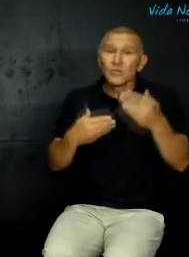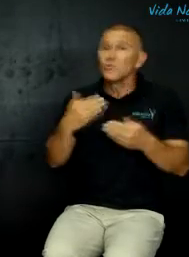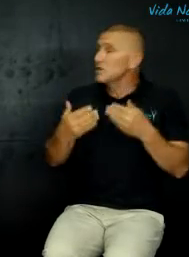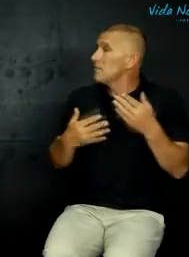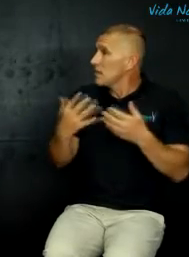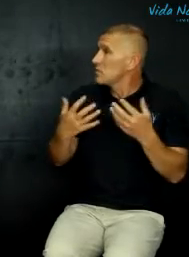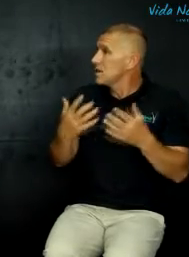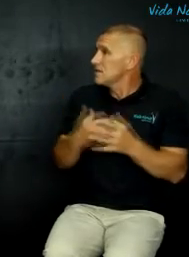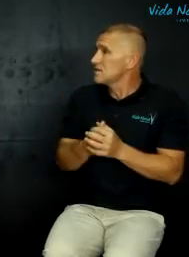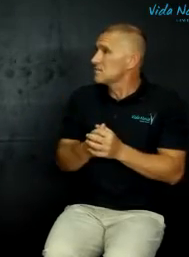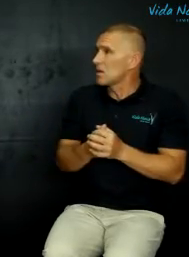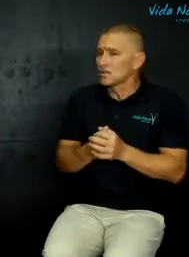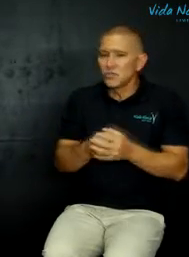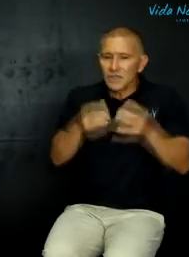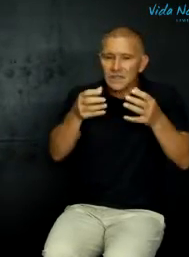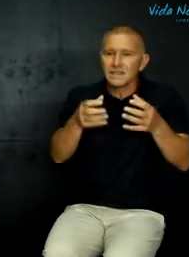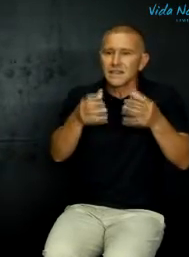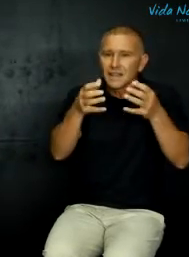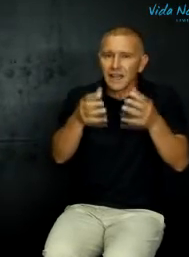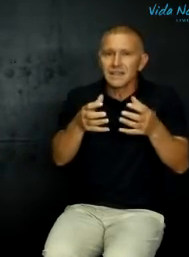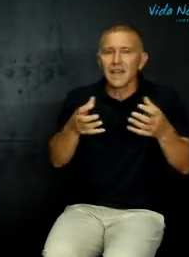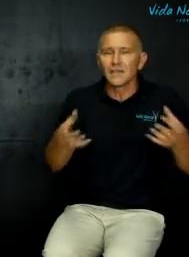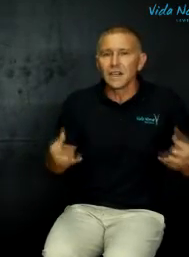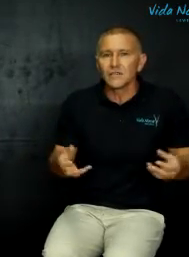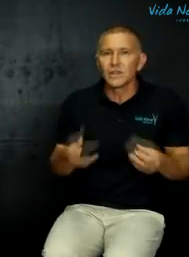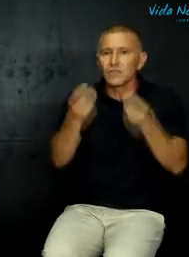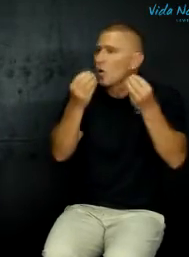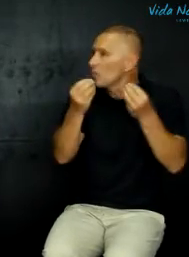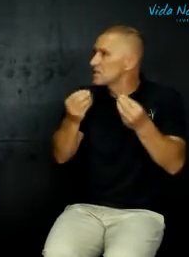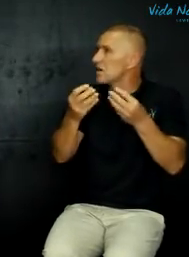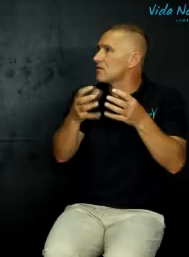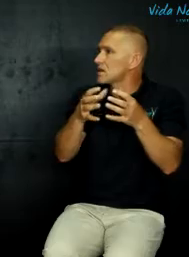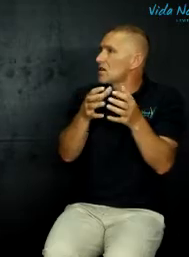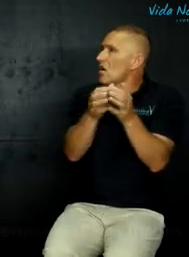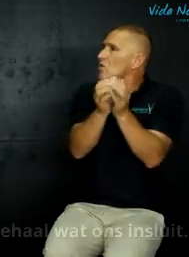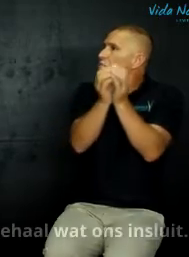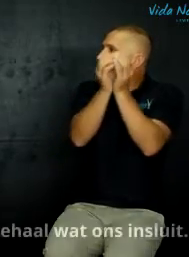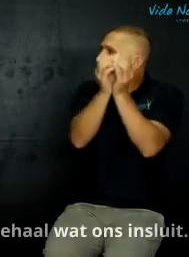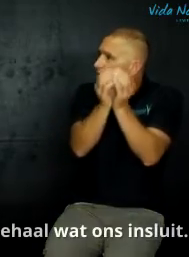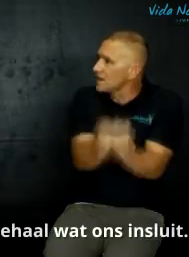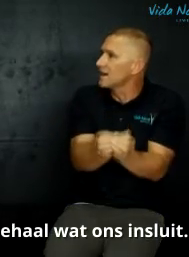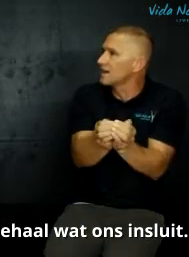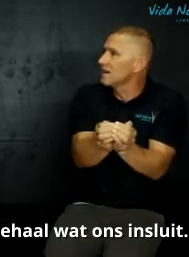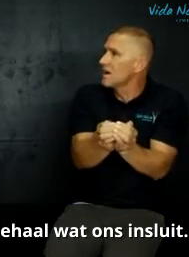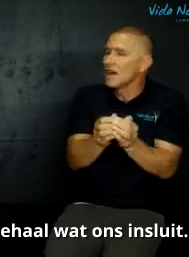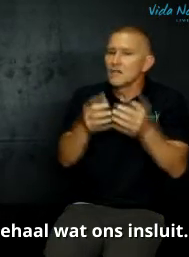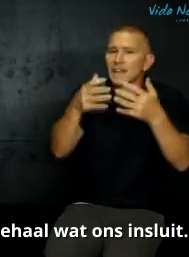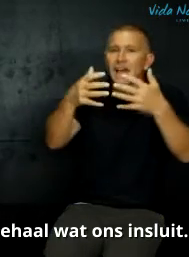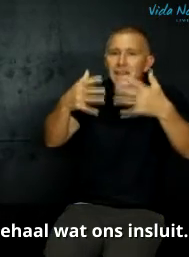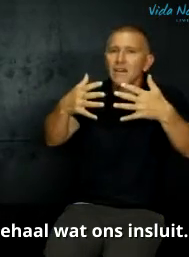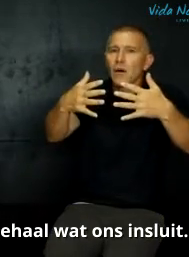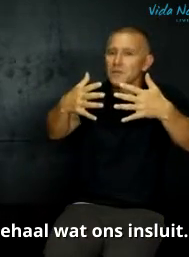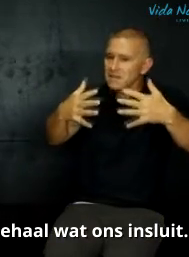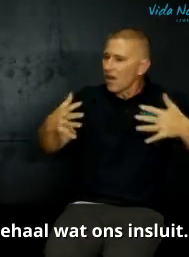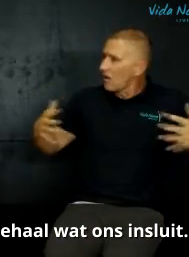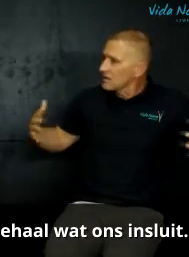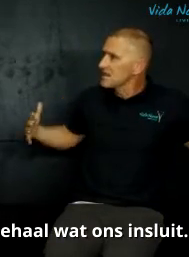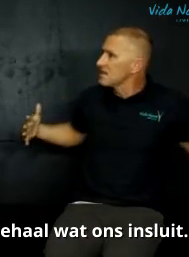hoe die bybel oor Jesus praat toe Jesus aan die krysterf en hy die dood het opstaan was daar een oorwinning wat hy namens al sy